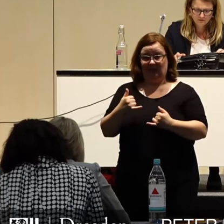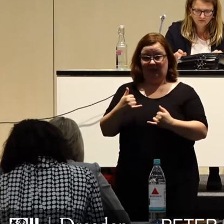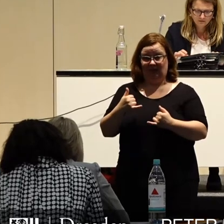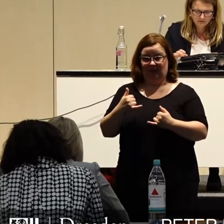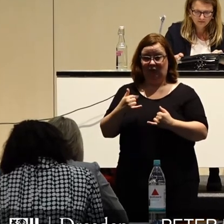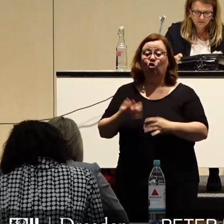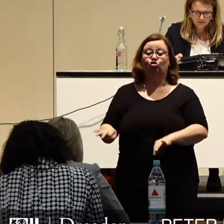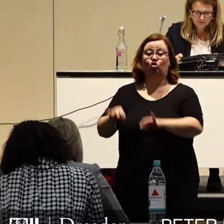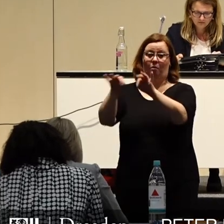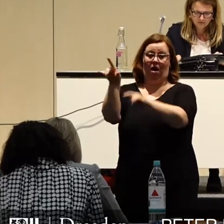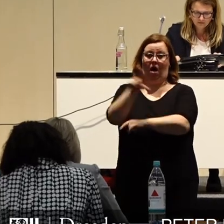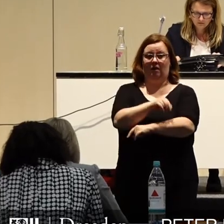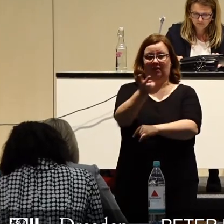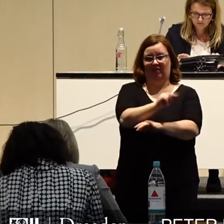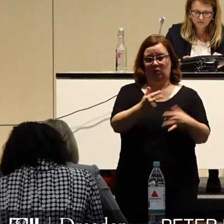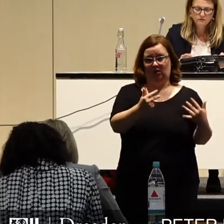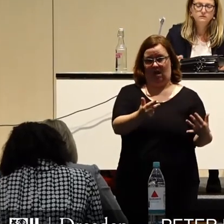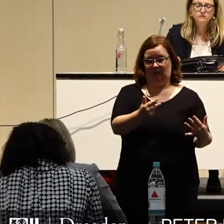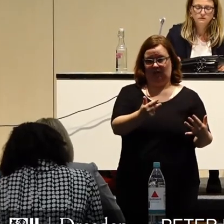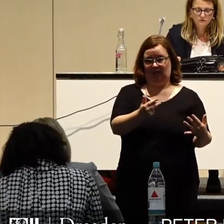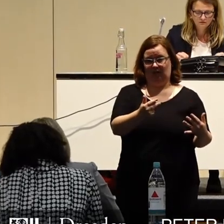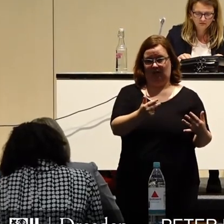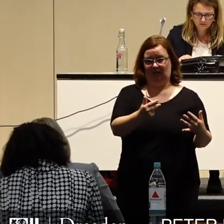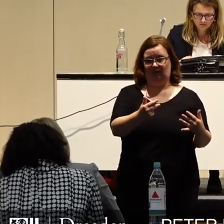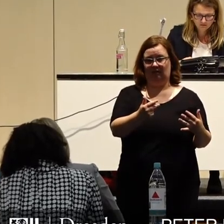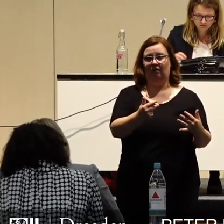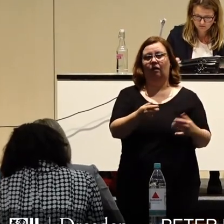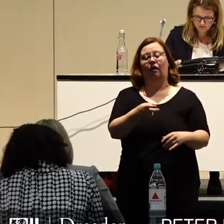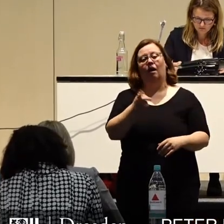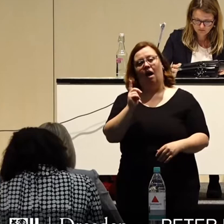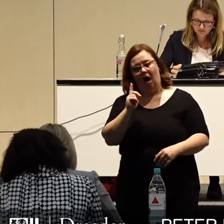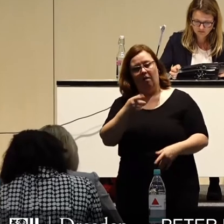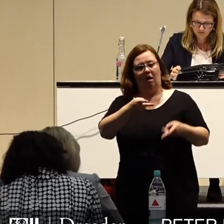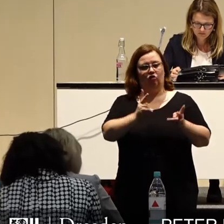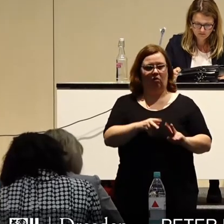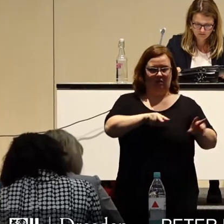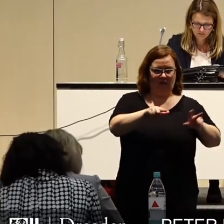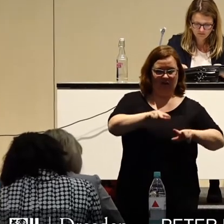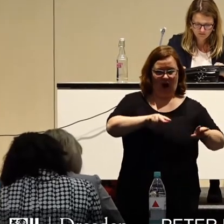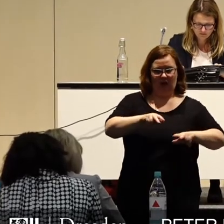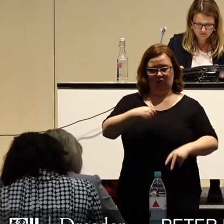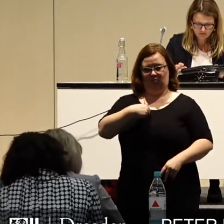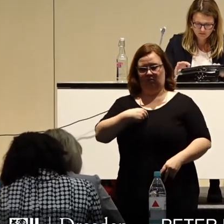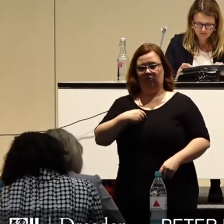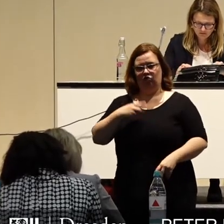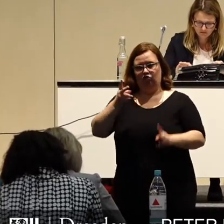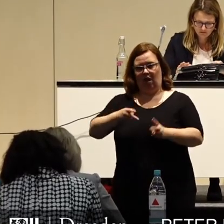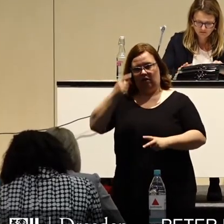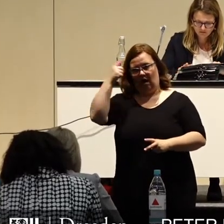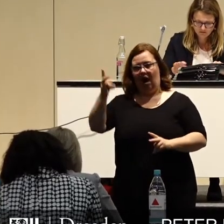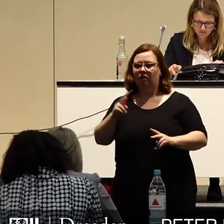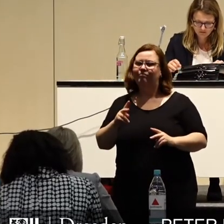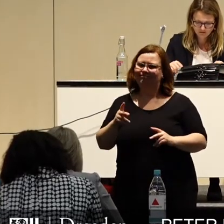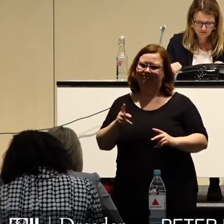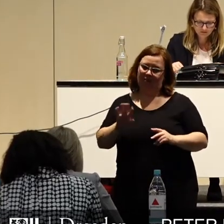Einschnitte sogar noch übertroffen werden könne. Dennoch stehen sowohl der Stadtverwaltung als auch uns als Rat vor der gemeinsamen